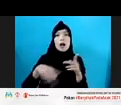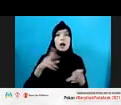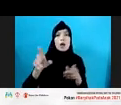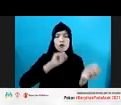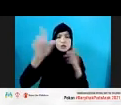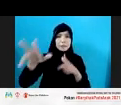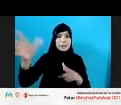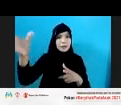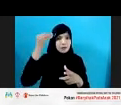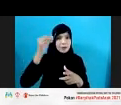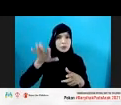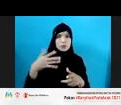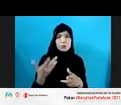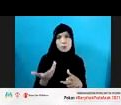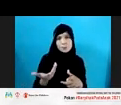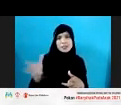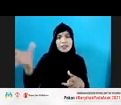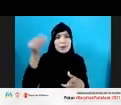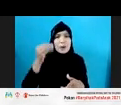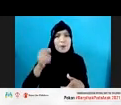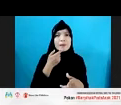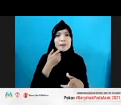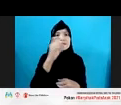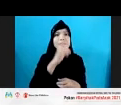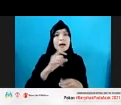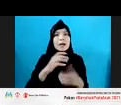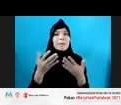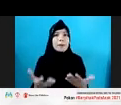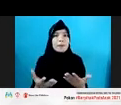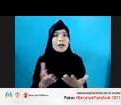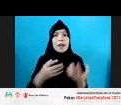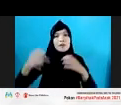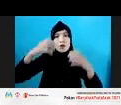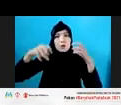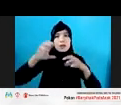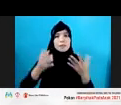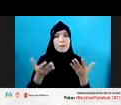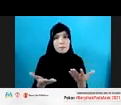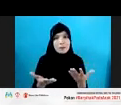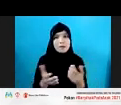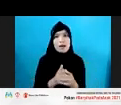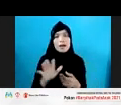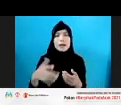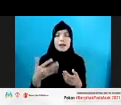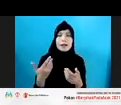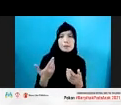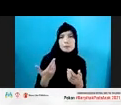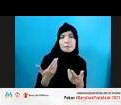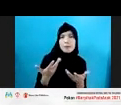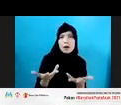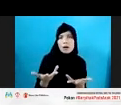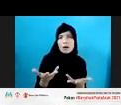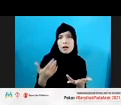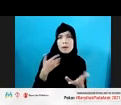metodologi intervensinya, bagaimana mengukurnya, dan bagaimana evaluasinya, dan bagaimana best practice yang kita dapat,